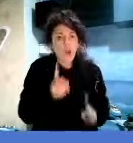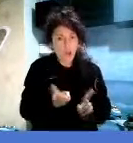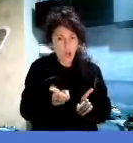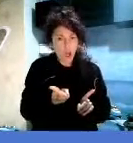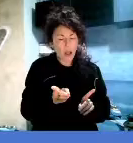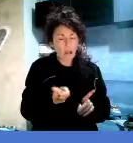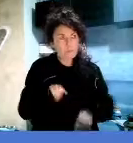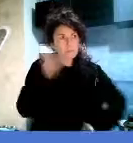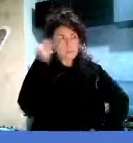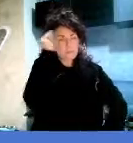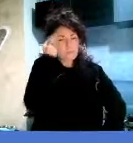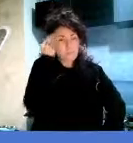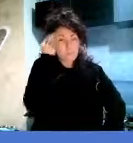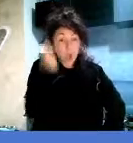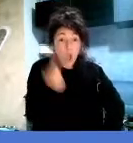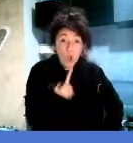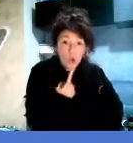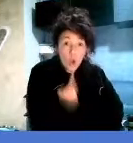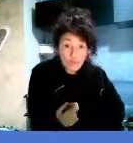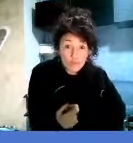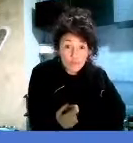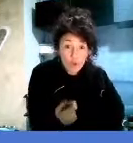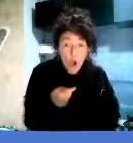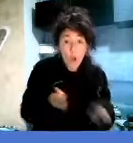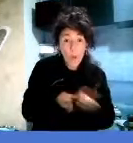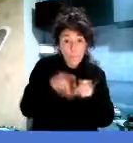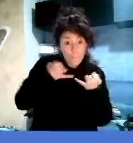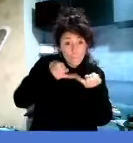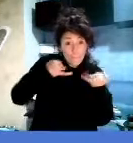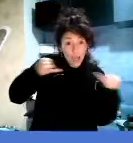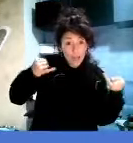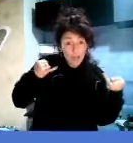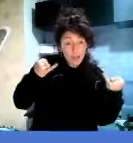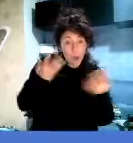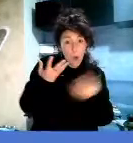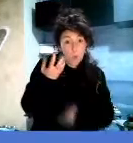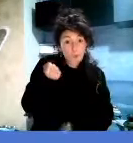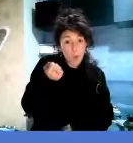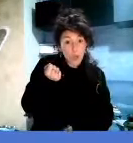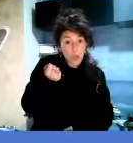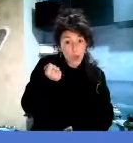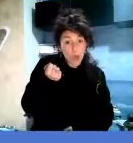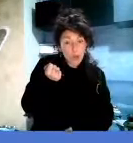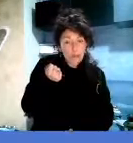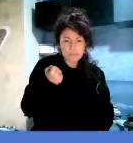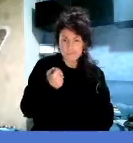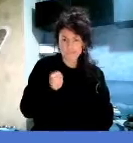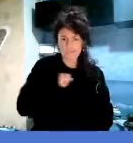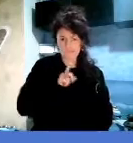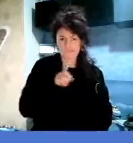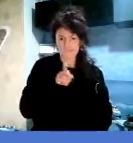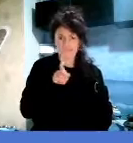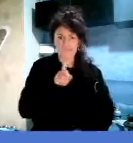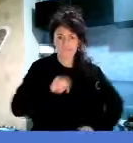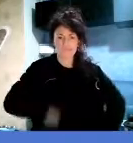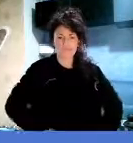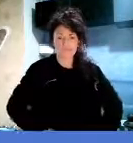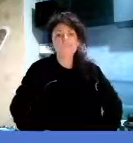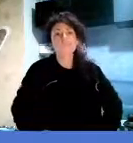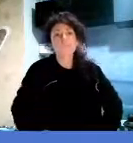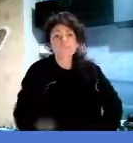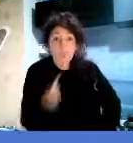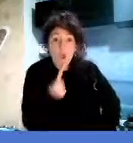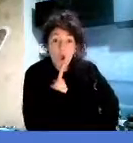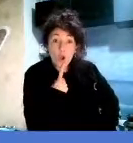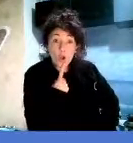spaghetti al pomodoro? Non credo proprio. Dicono che il rosso sia il colore della rabbia e di